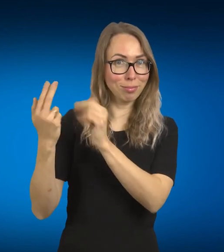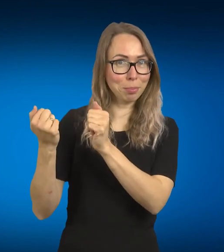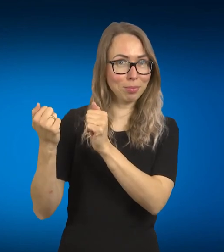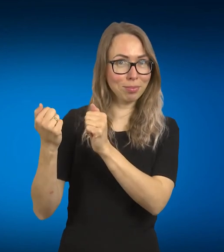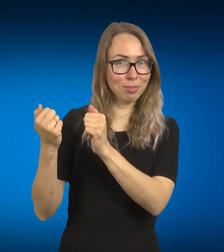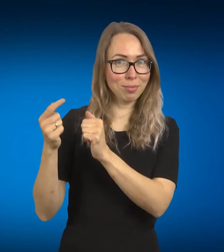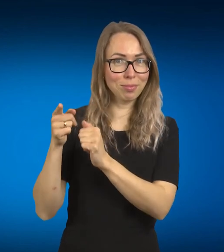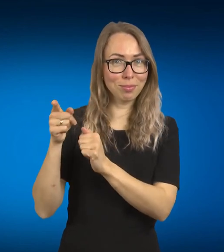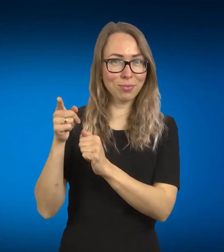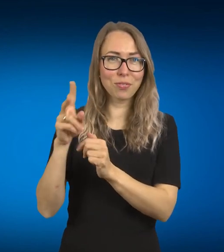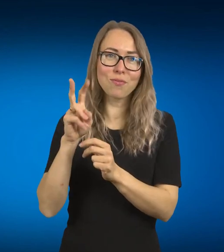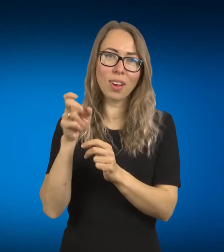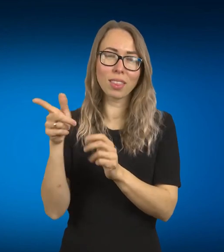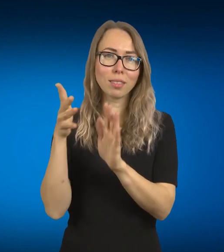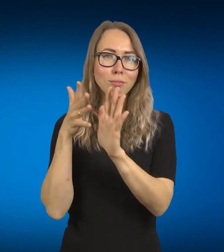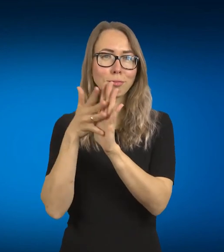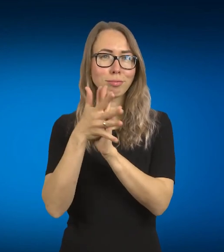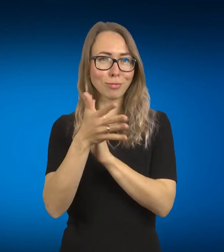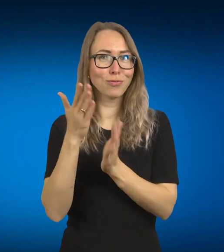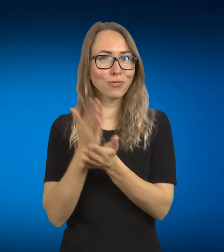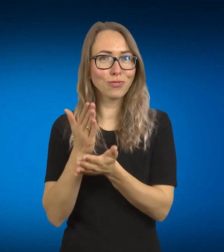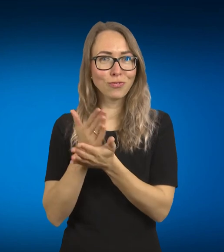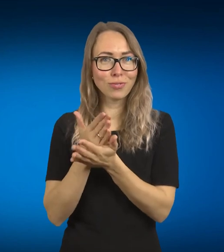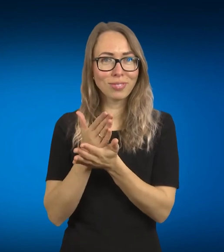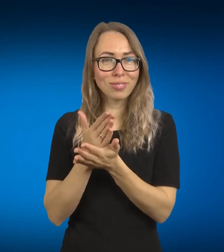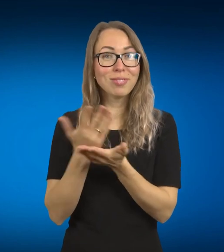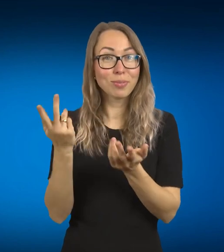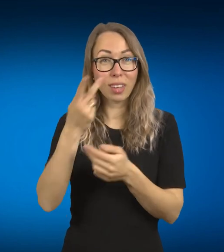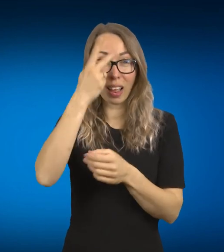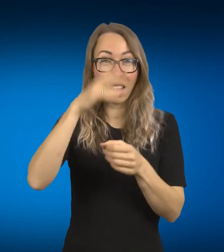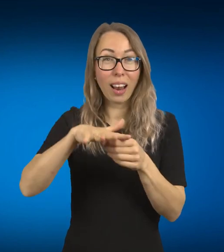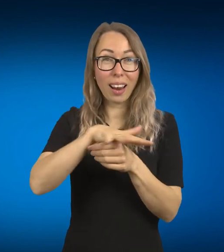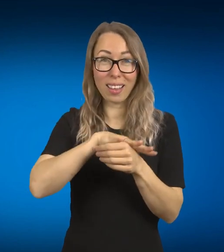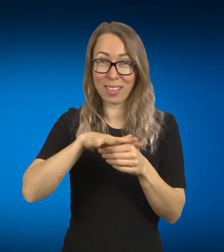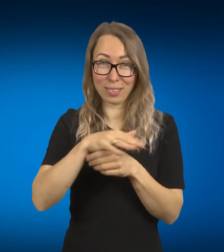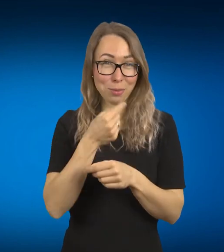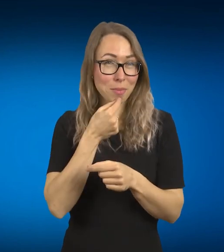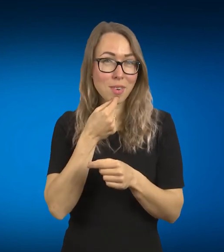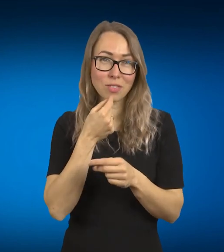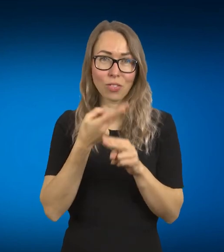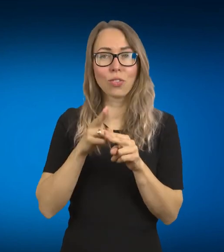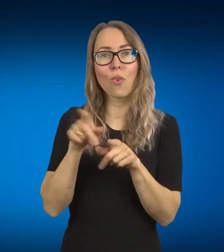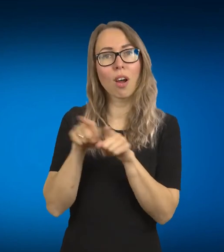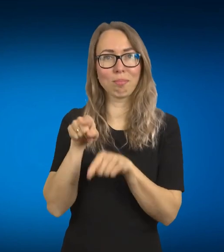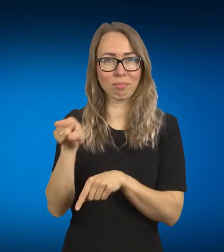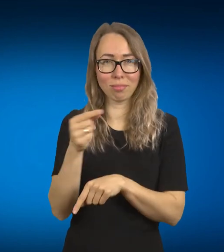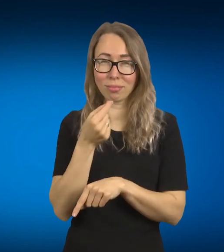nėra tiek daug, o jau jeigu kalbim apie Lietuvą, tai dar mažiau. Tai ir jeigu pradėtumėm dar per surašymą